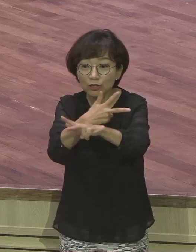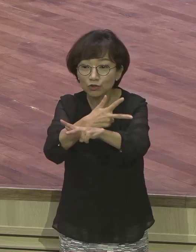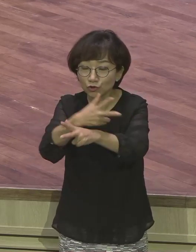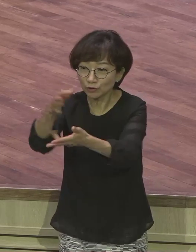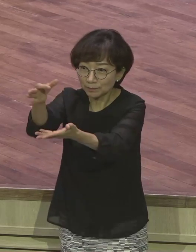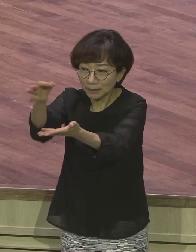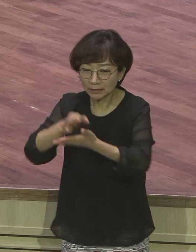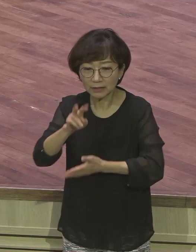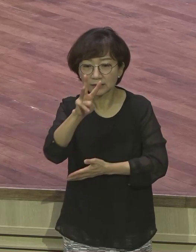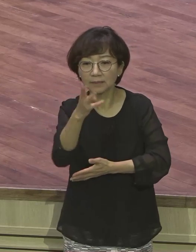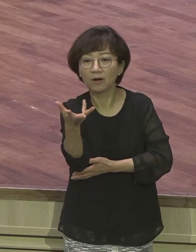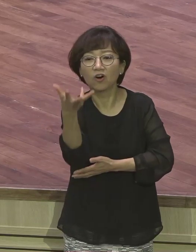주에 3억.